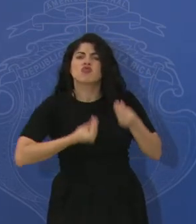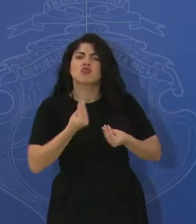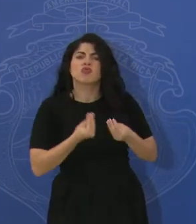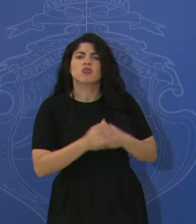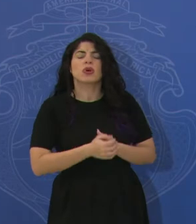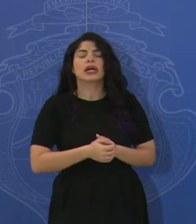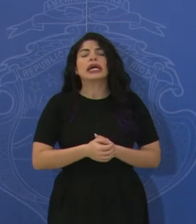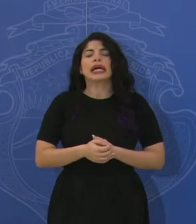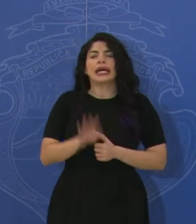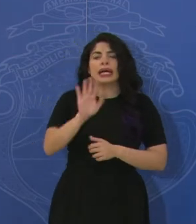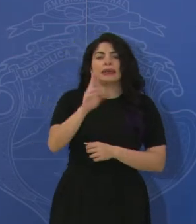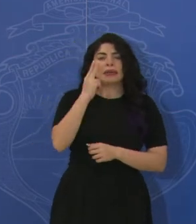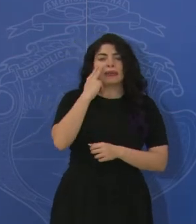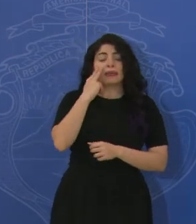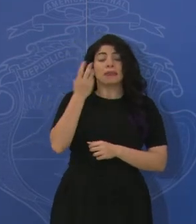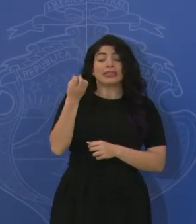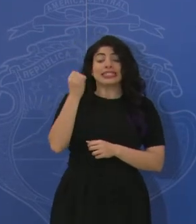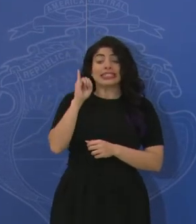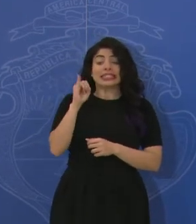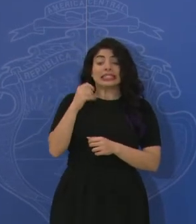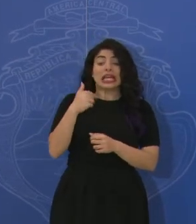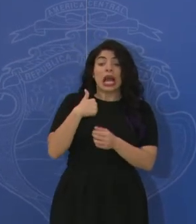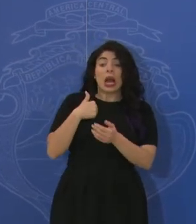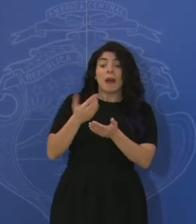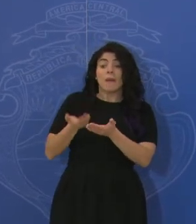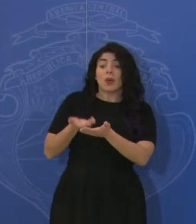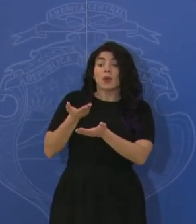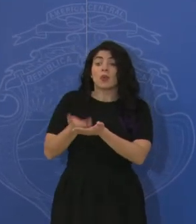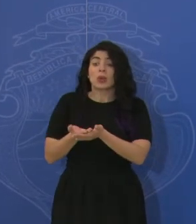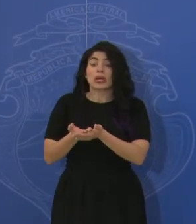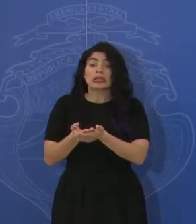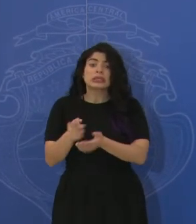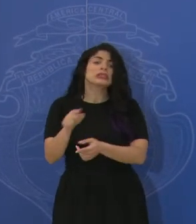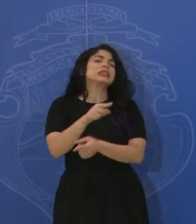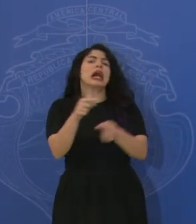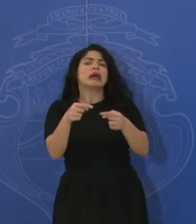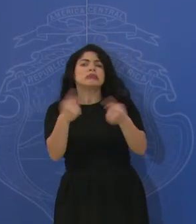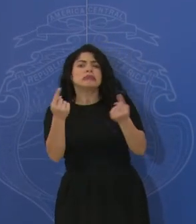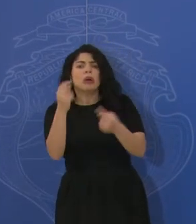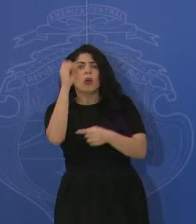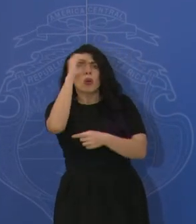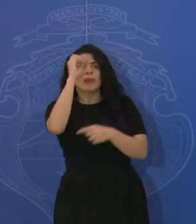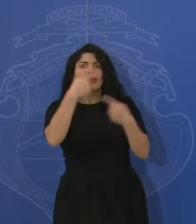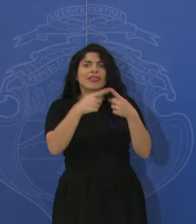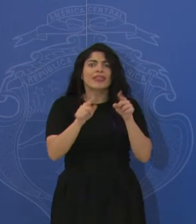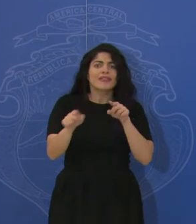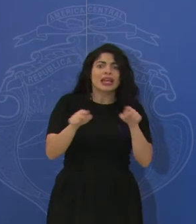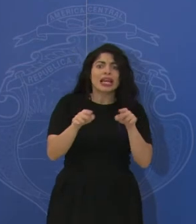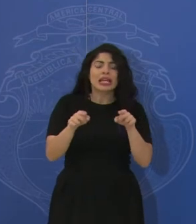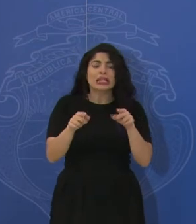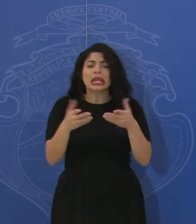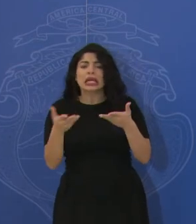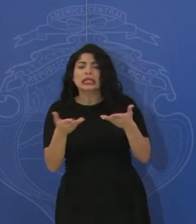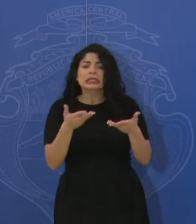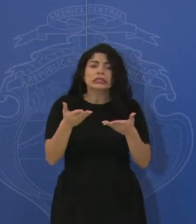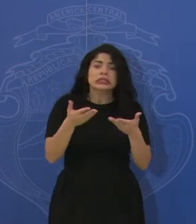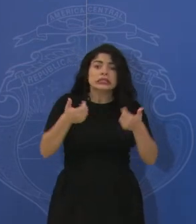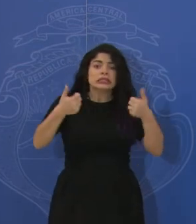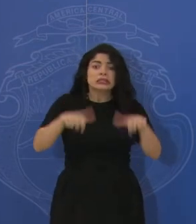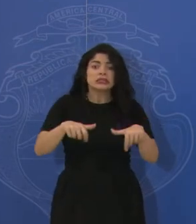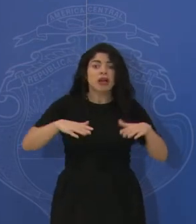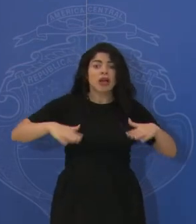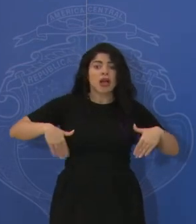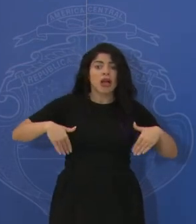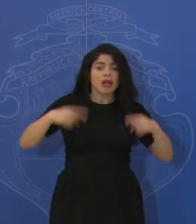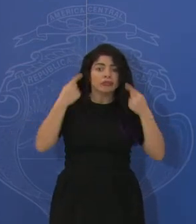va a pasar cuando haya propuestas donde haya diferentes posiciones y de primera entrada no se puede establecer el consenso,